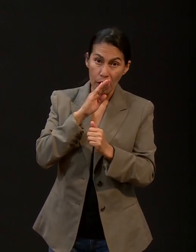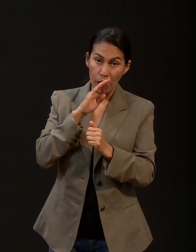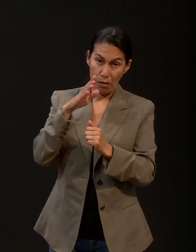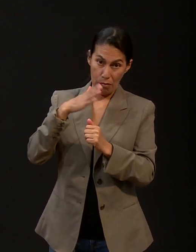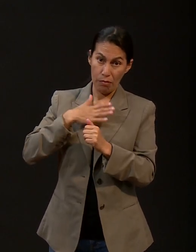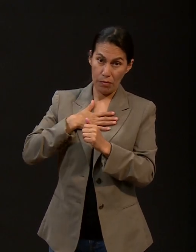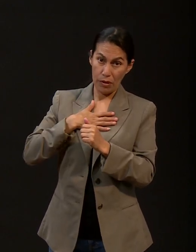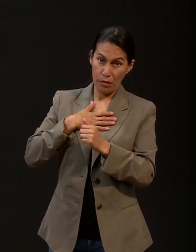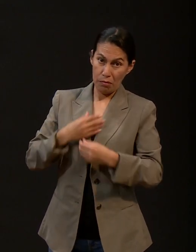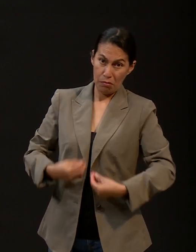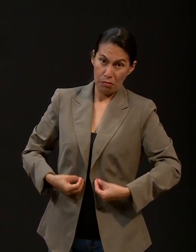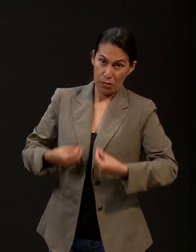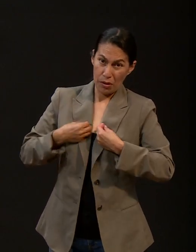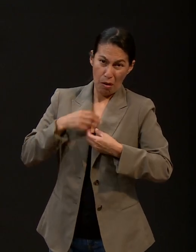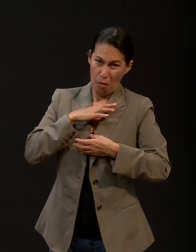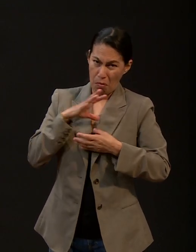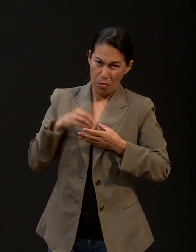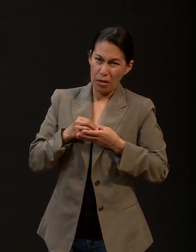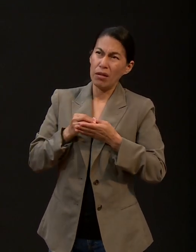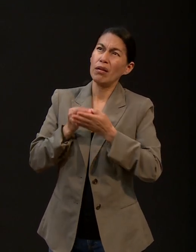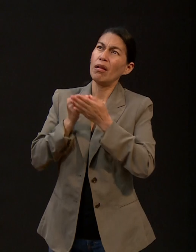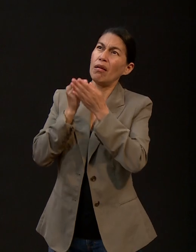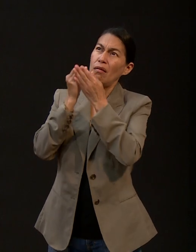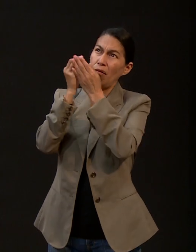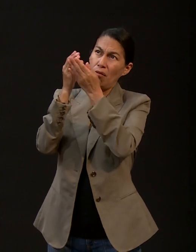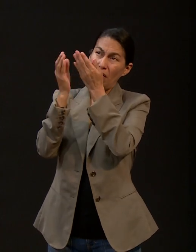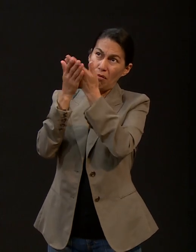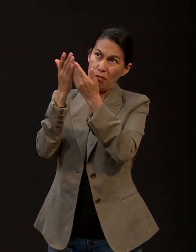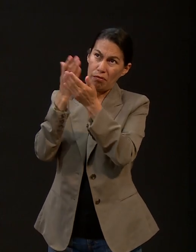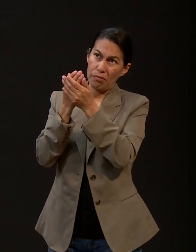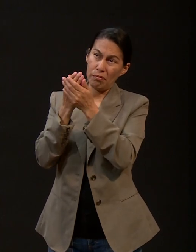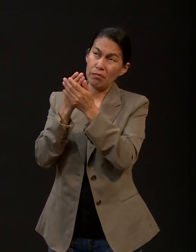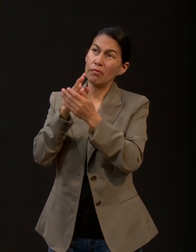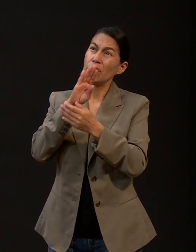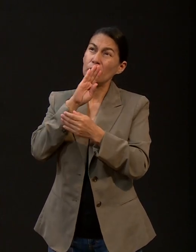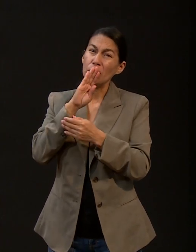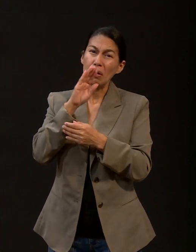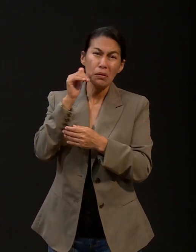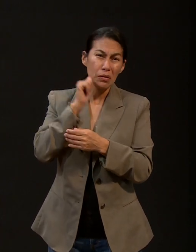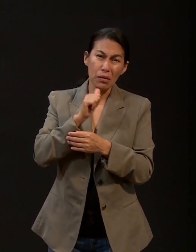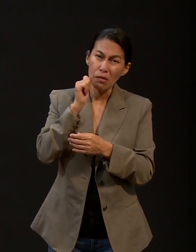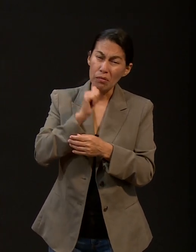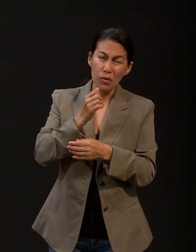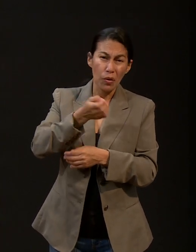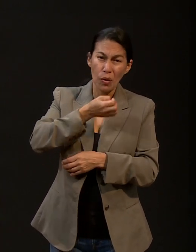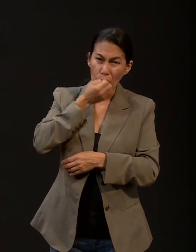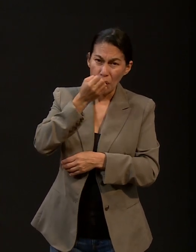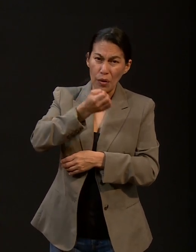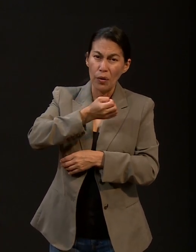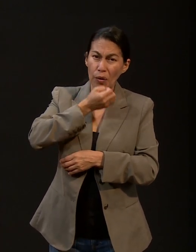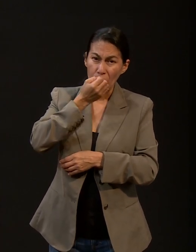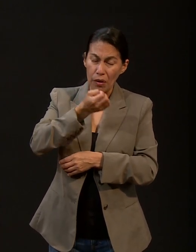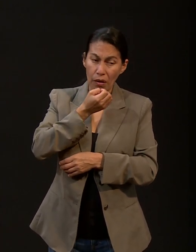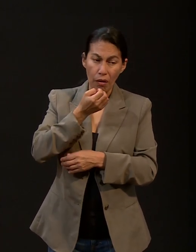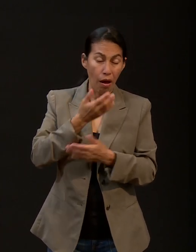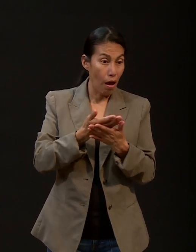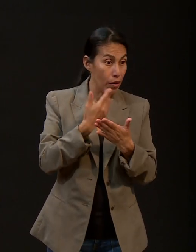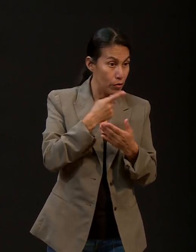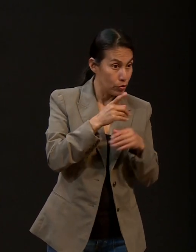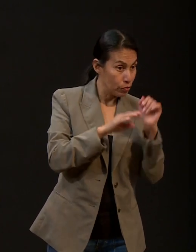en esa ocasión. Desde siempre, siempre, ella ha orado por nosotros. ¿Desde el centro? Sí, sí, sí, siempre ha